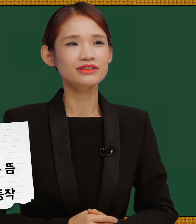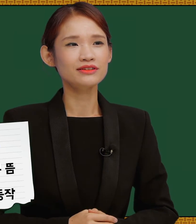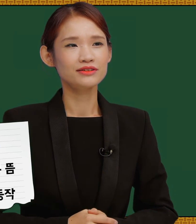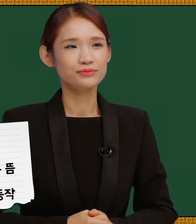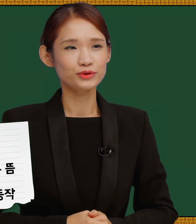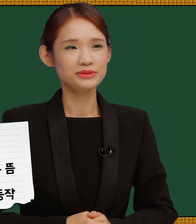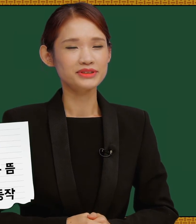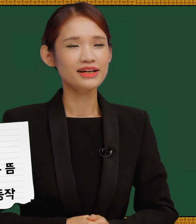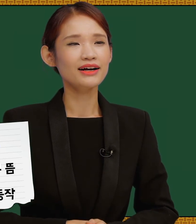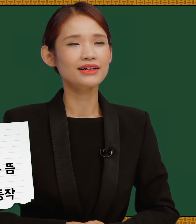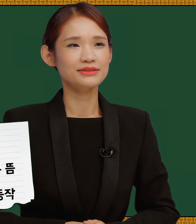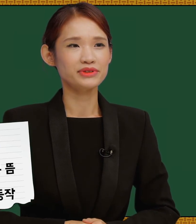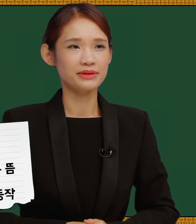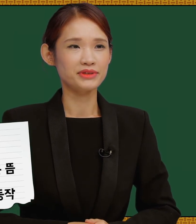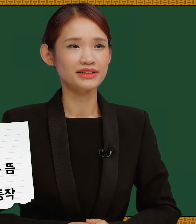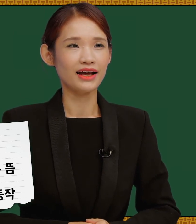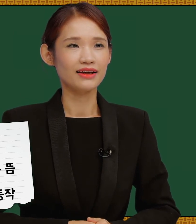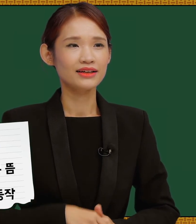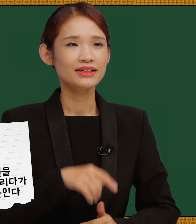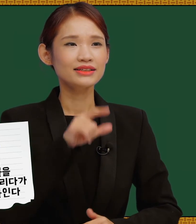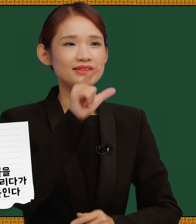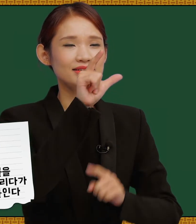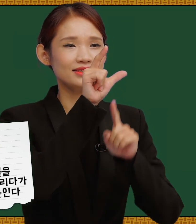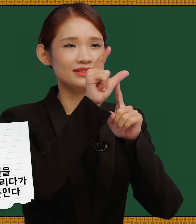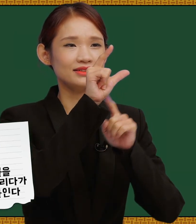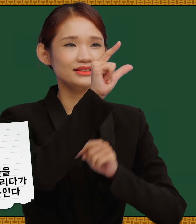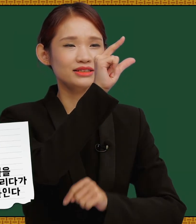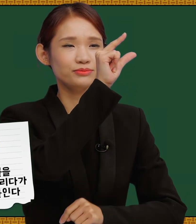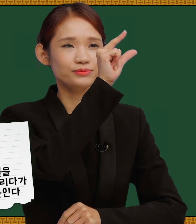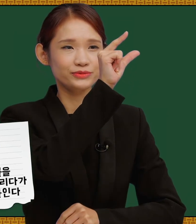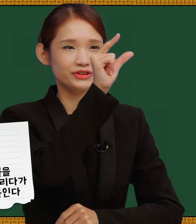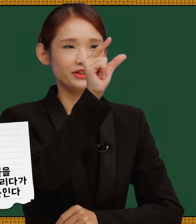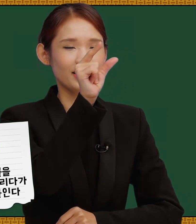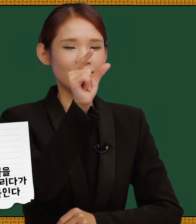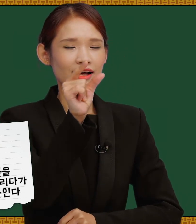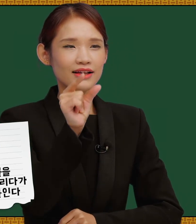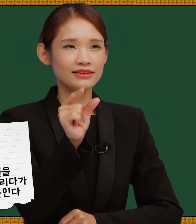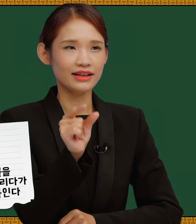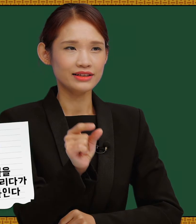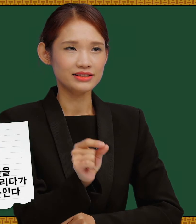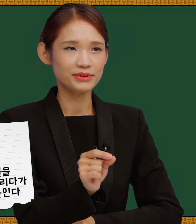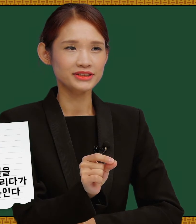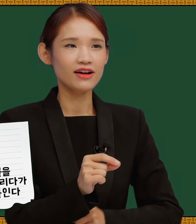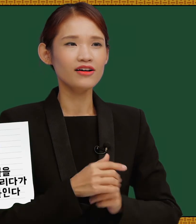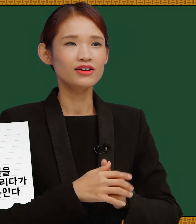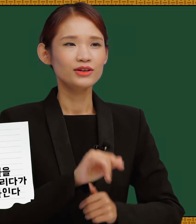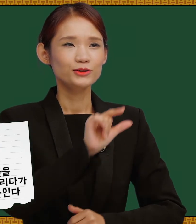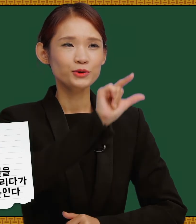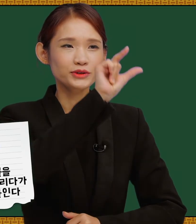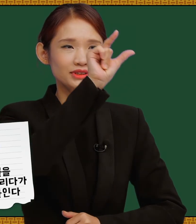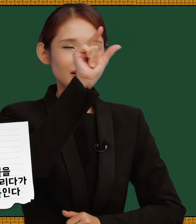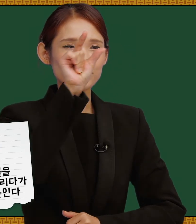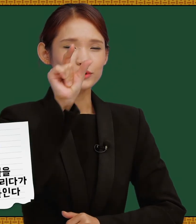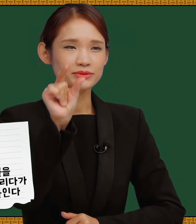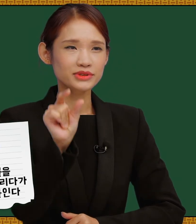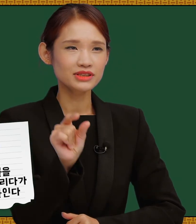모습을 생각하시면 됩니다. 일지, 이지를 끝을 붙였다가 내리시면서 초승달 모습을